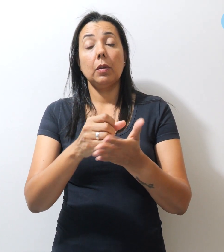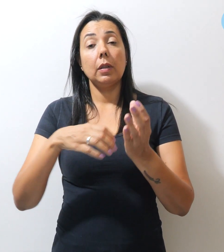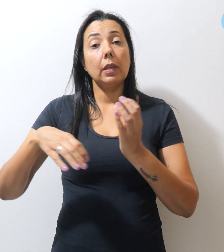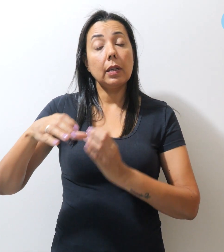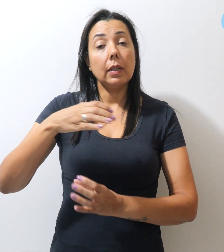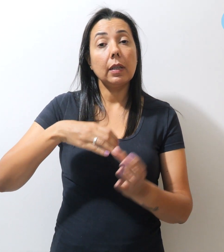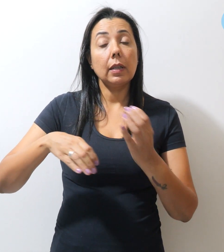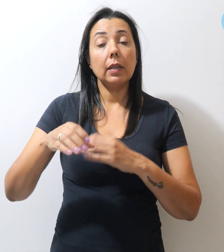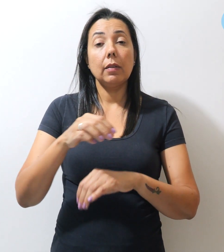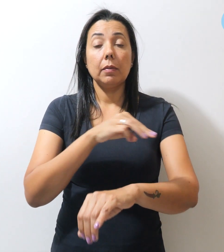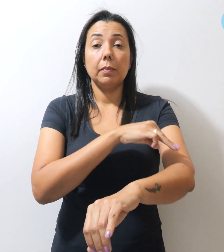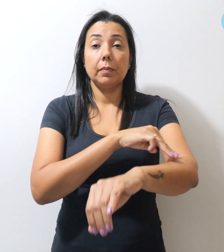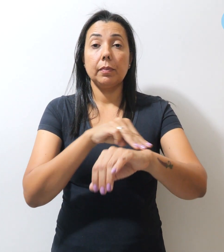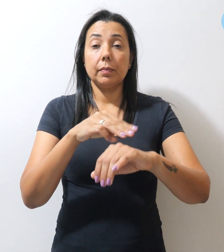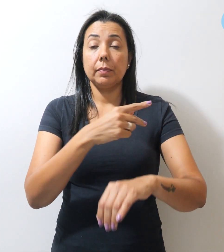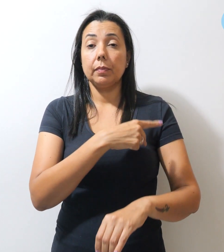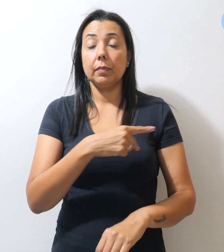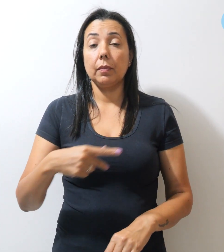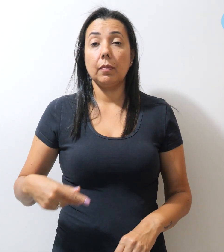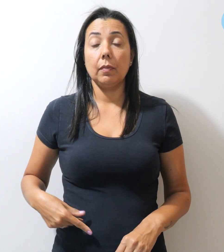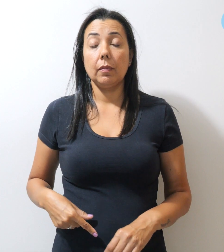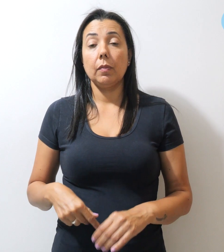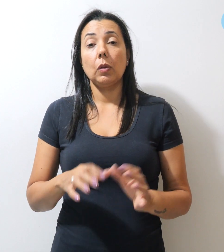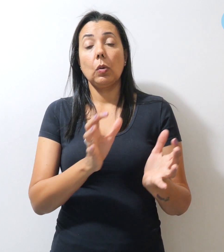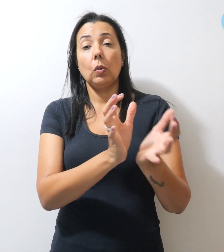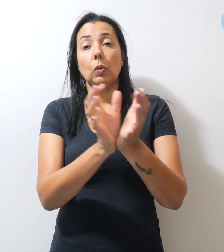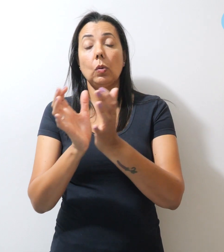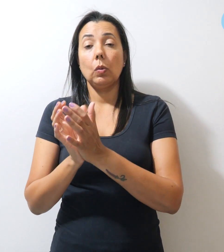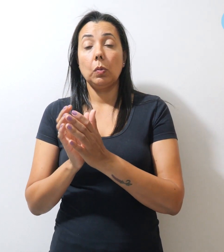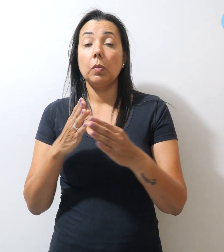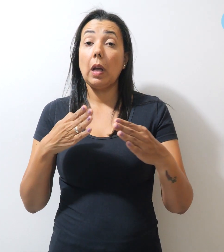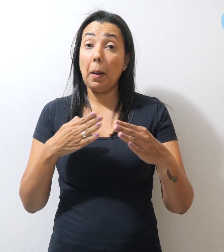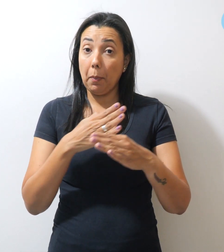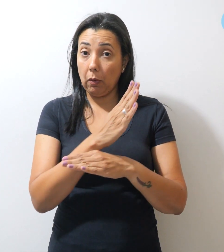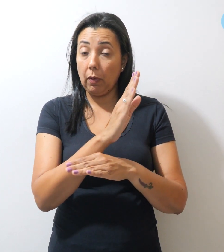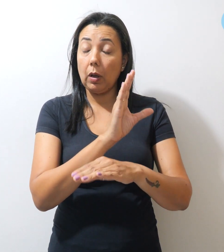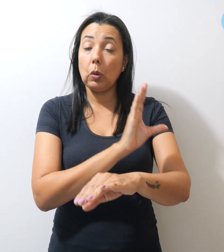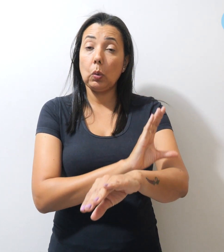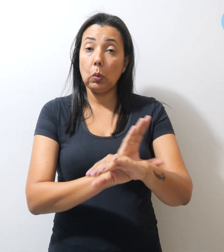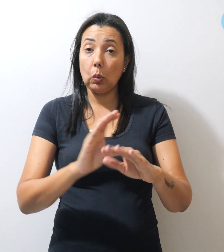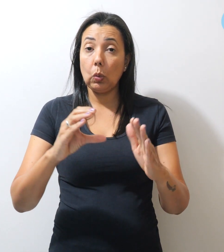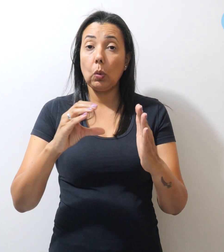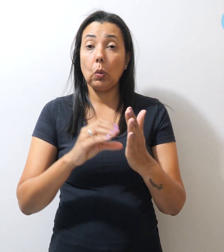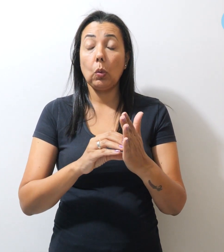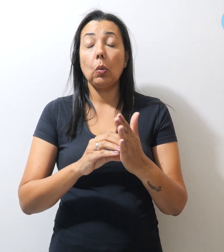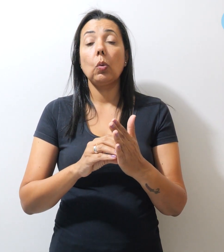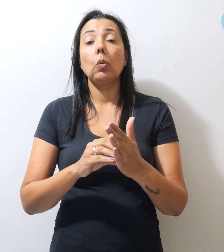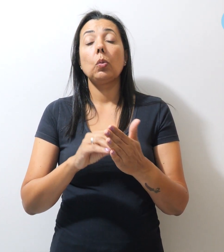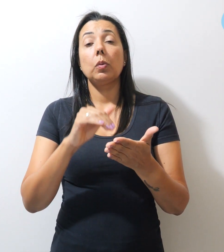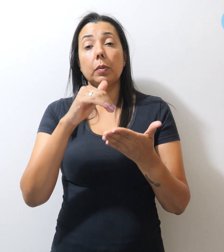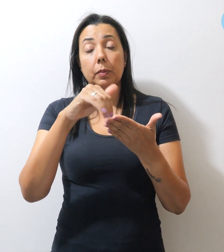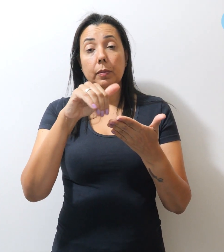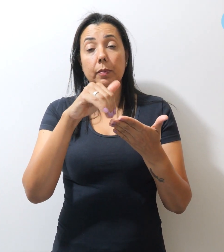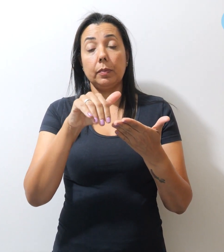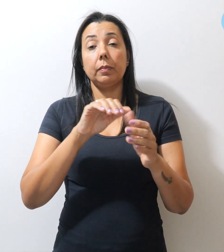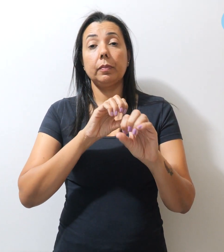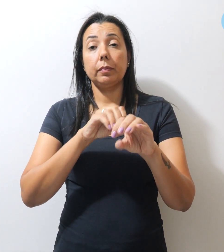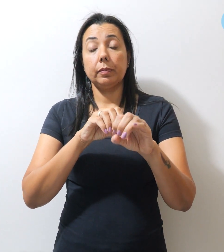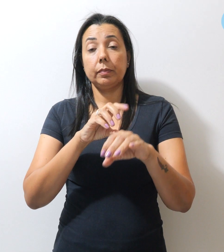Magistério Público. A Comissão dos Aprovados no Concurso de Efetivos da Secretaria de Educação do Distrito